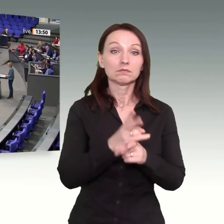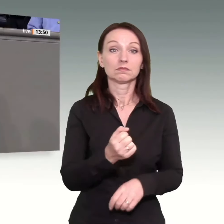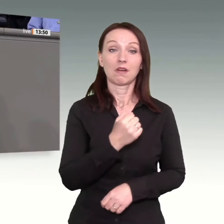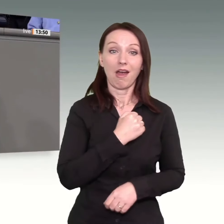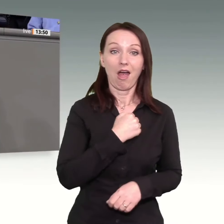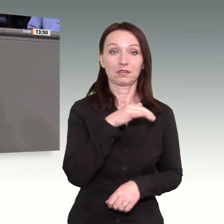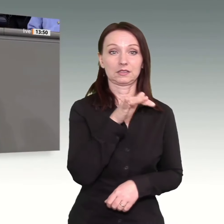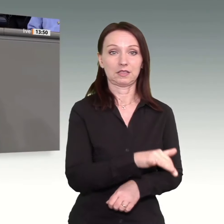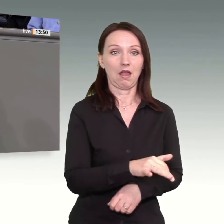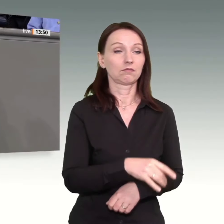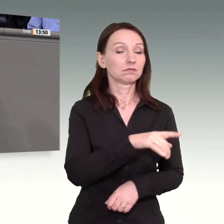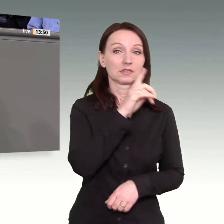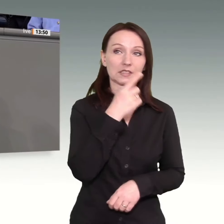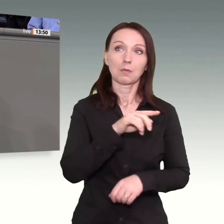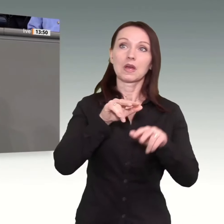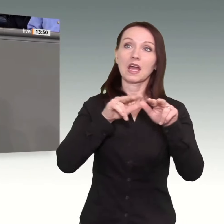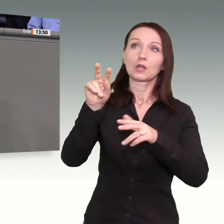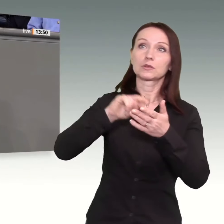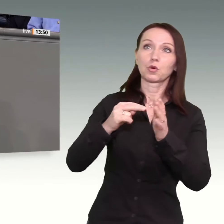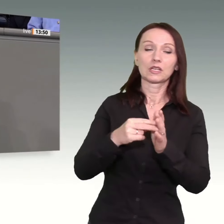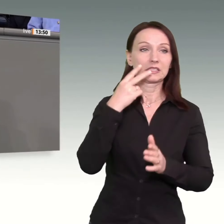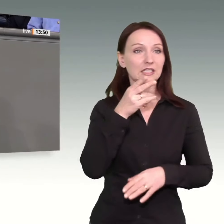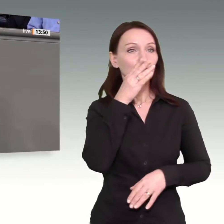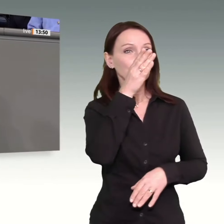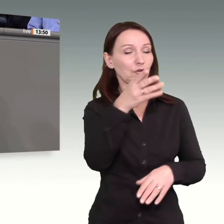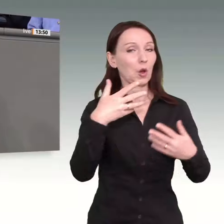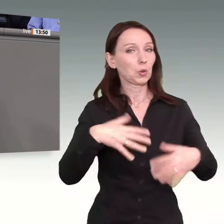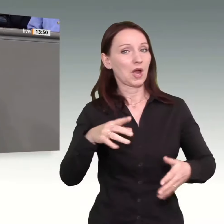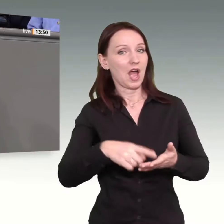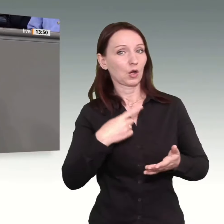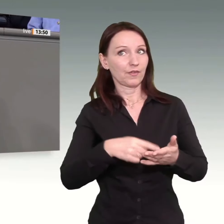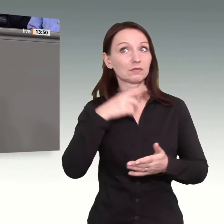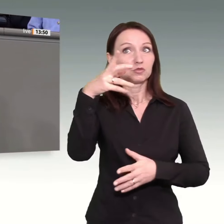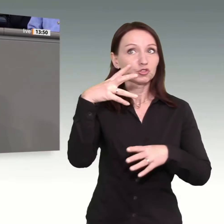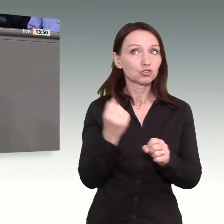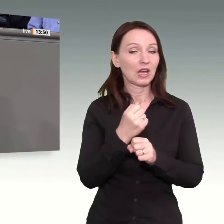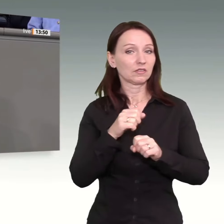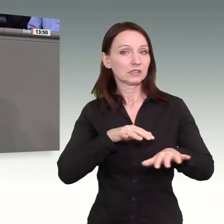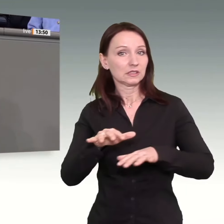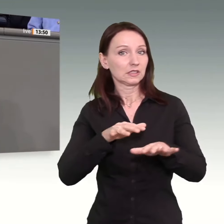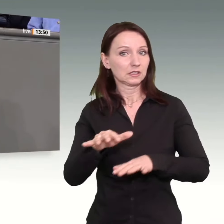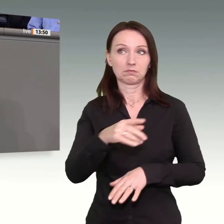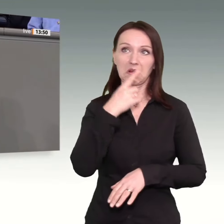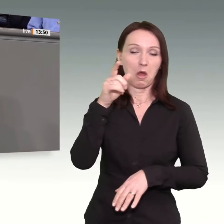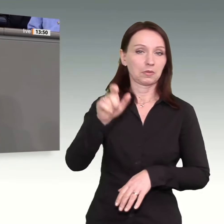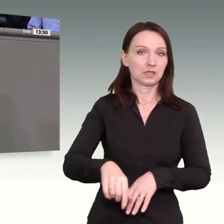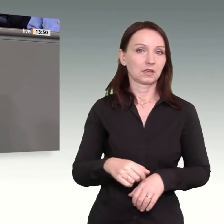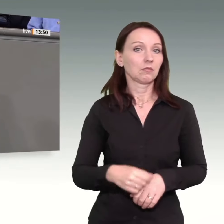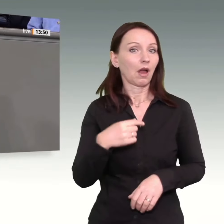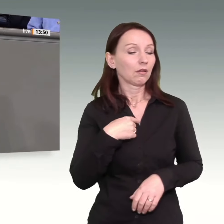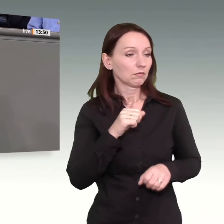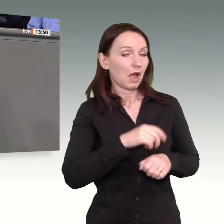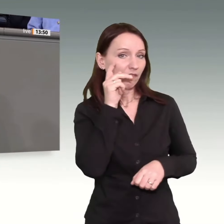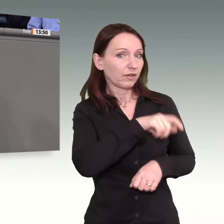Regierungspolitik den riesigen Herausforderungen der Zukunft überhaupt noch gerecht wird. Und wer will den jungen Menschen dies auch verdenken?